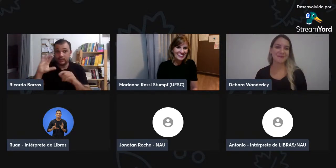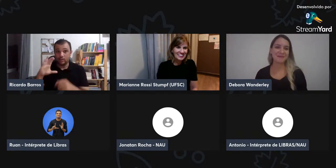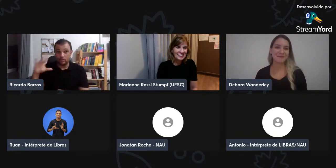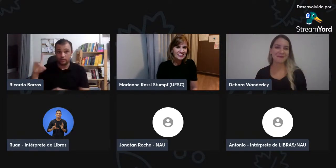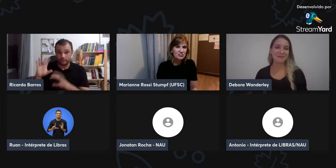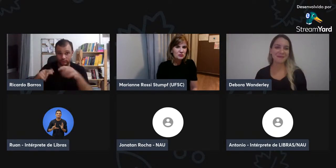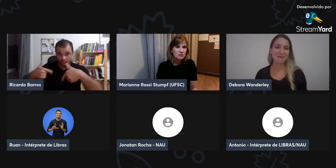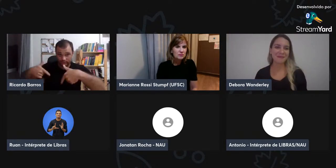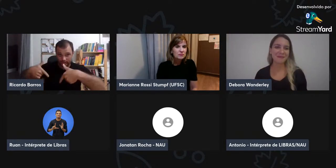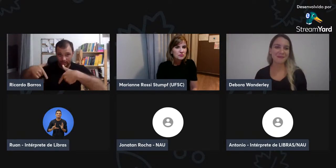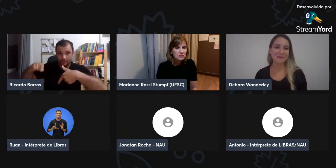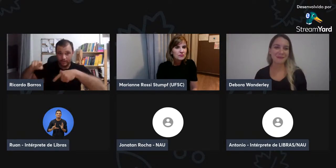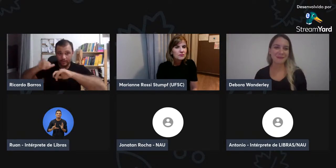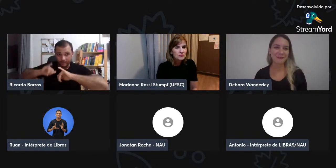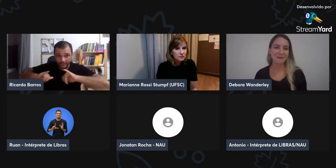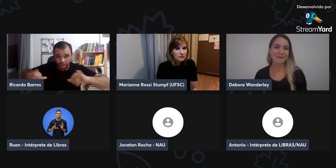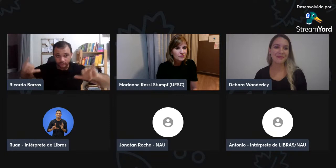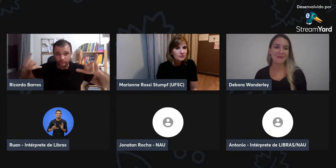Finalizei.